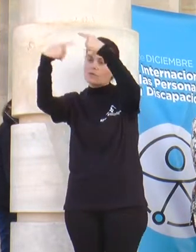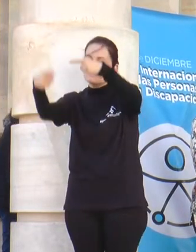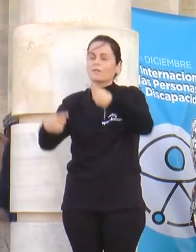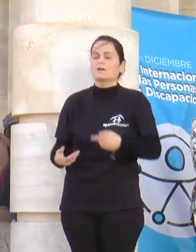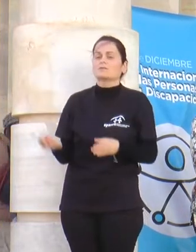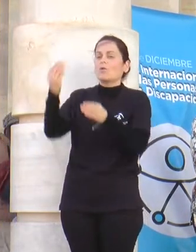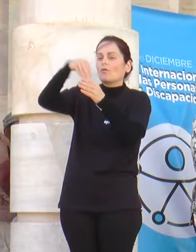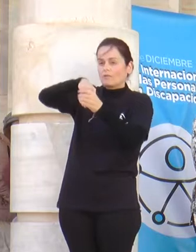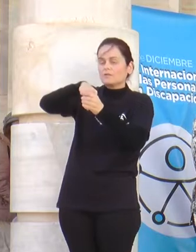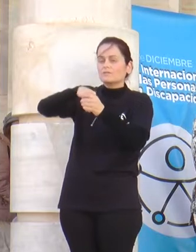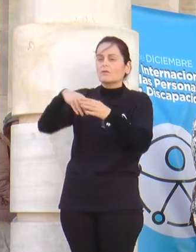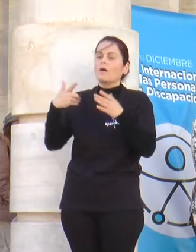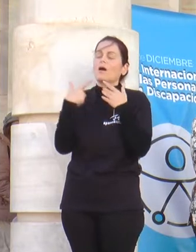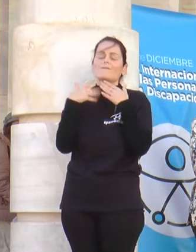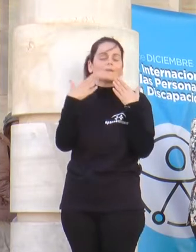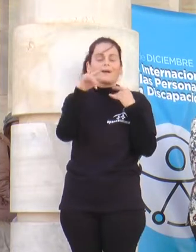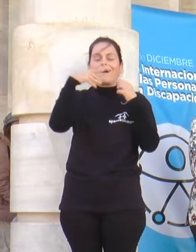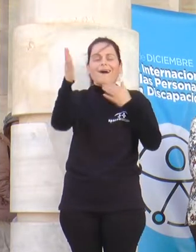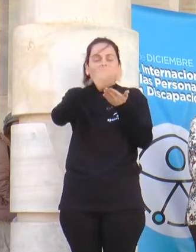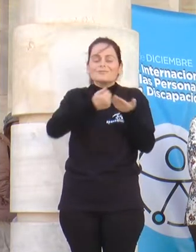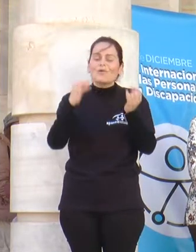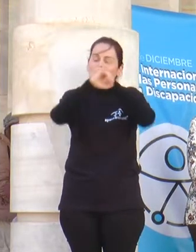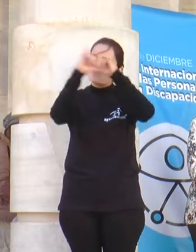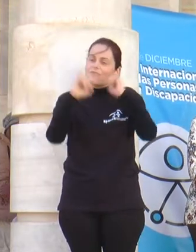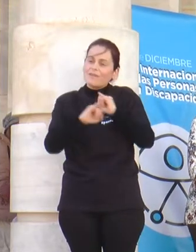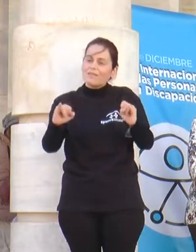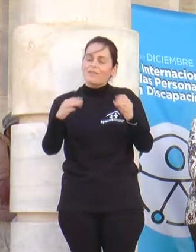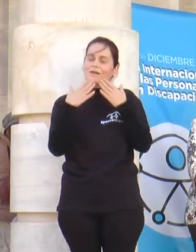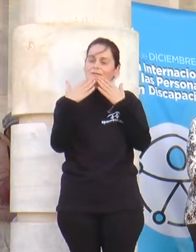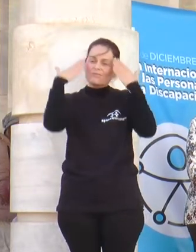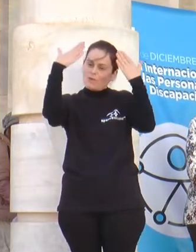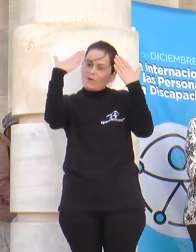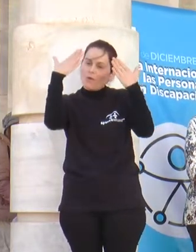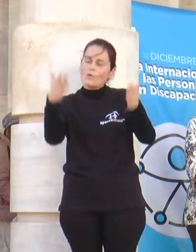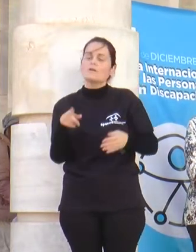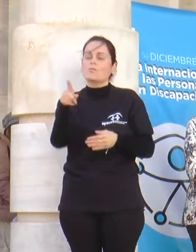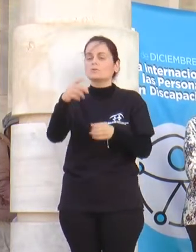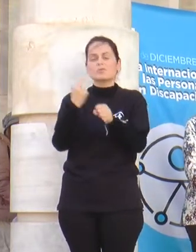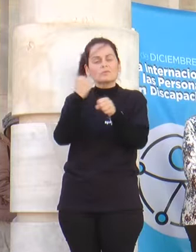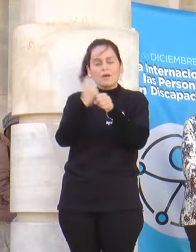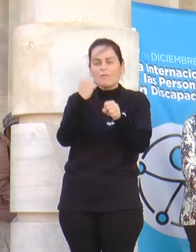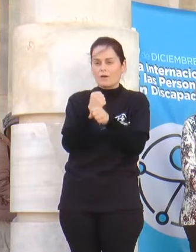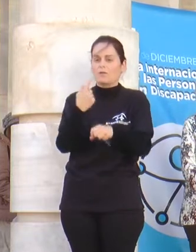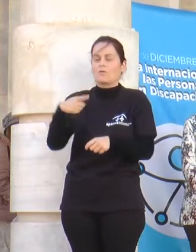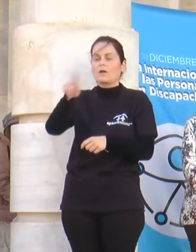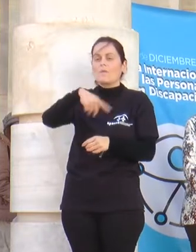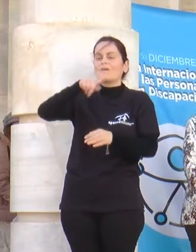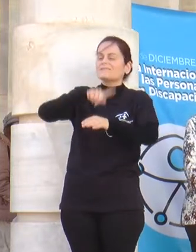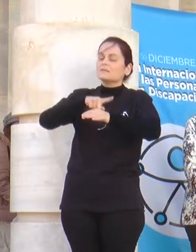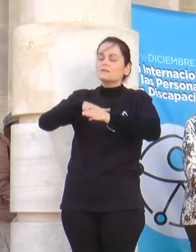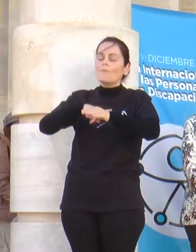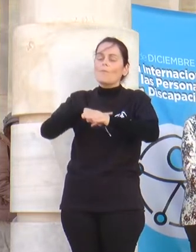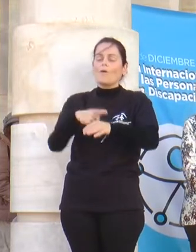Debemos felicitaros por el esfuerzo y por el comportamiento siempre impecable que habéis tenido en estos tiempos tan